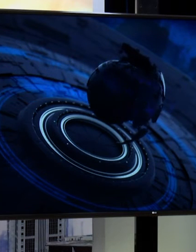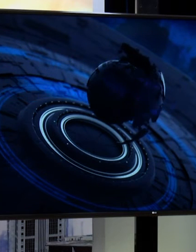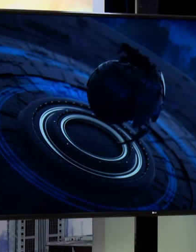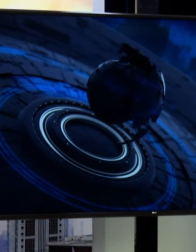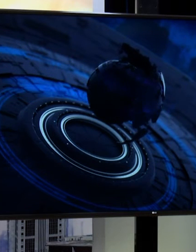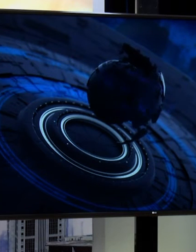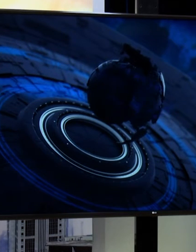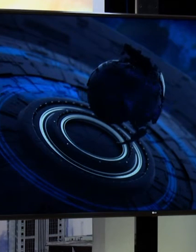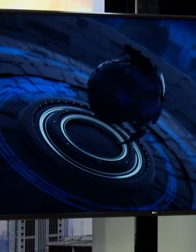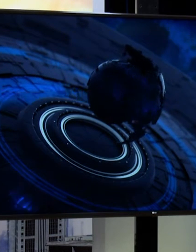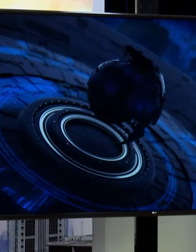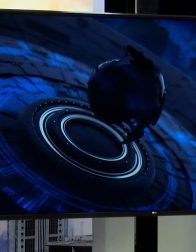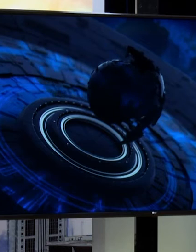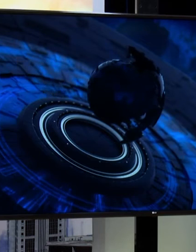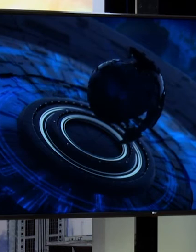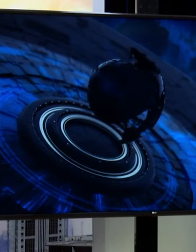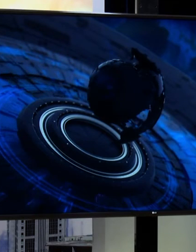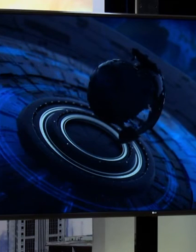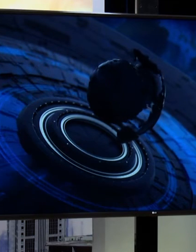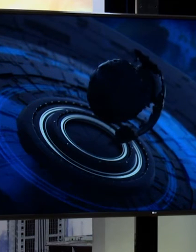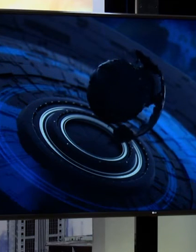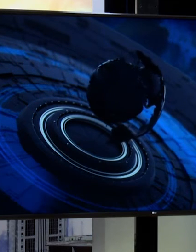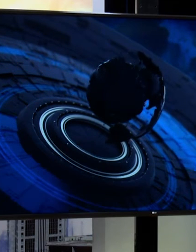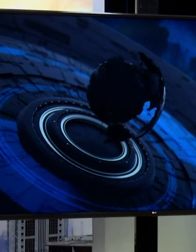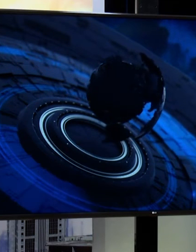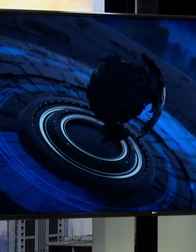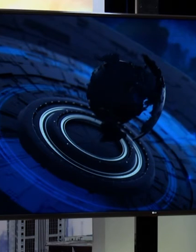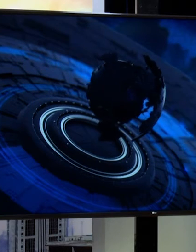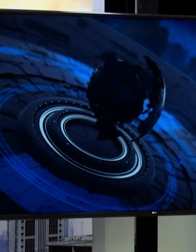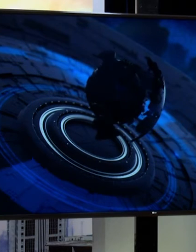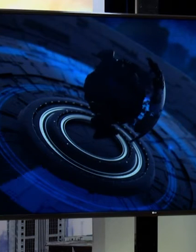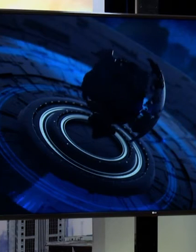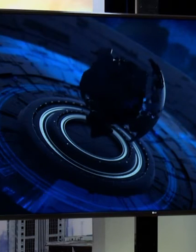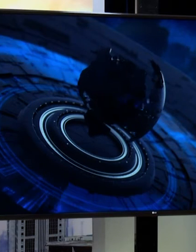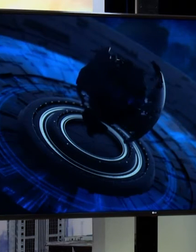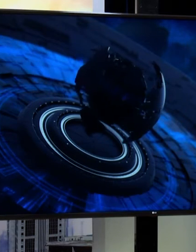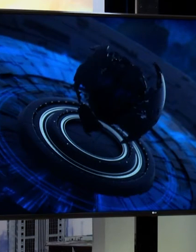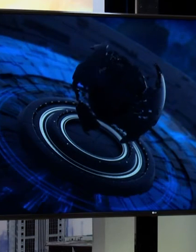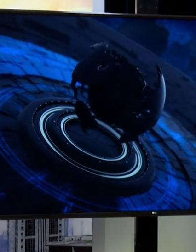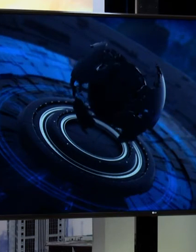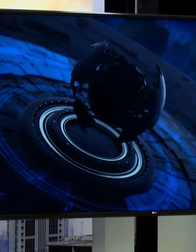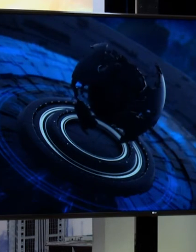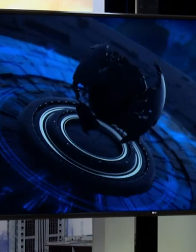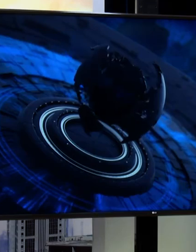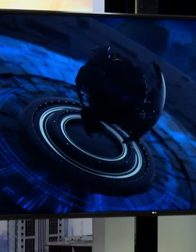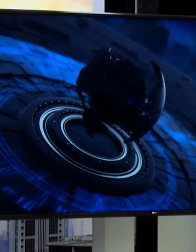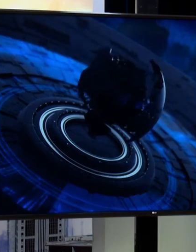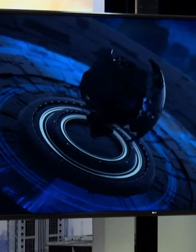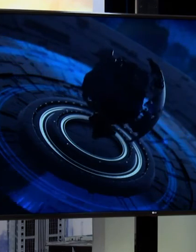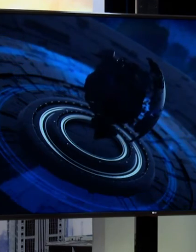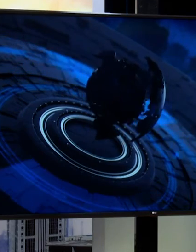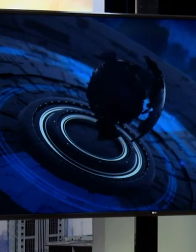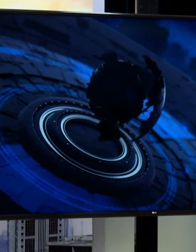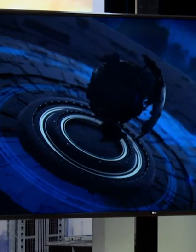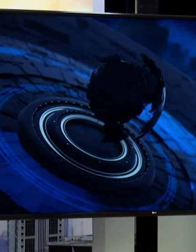Gretchen Whitmer, sebelum pemilihan Presiden 3 November. Menurut pernyataan tertulis dari agen khusus FBI, Richard Trax, rencana